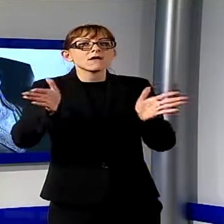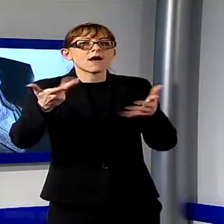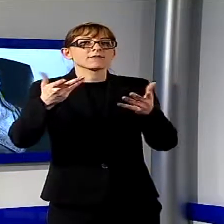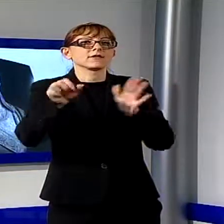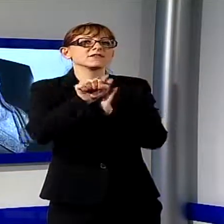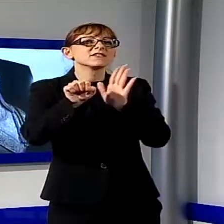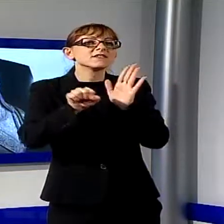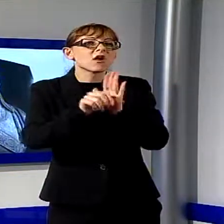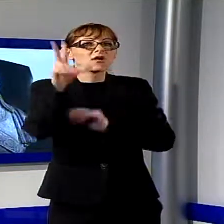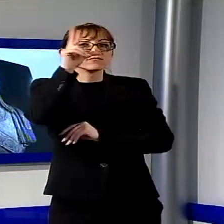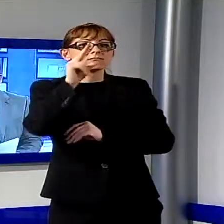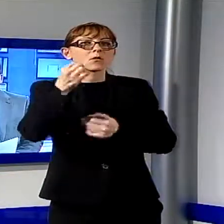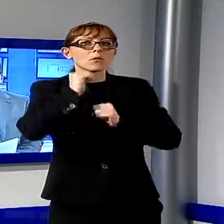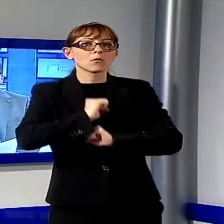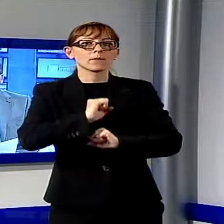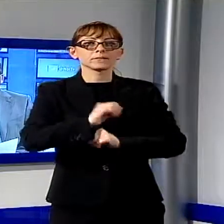storia di Lucca.